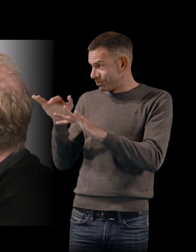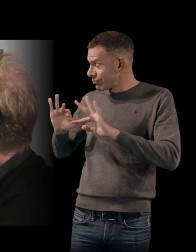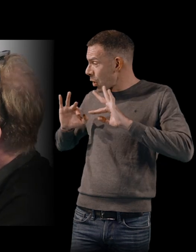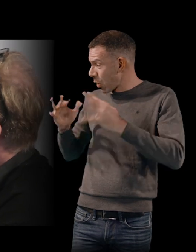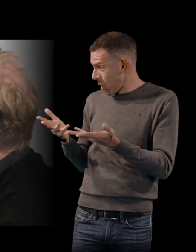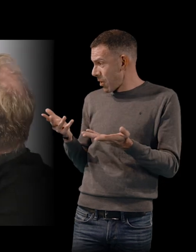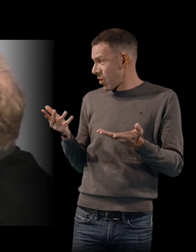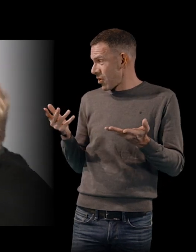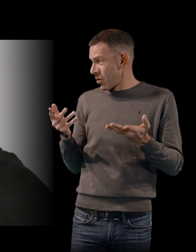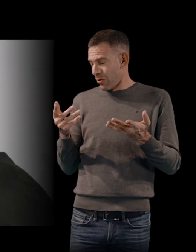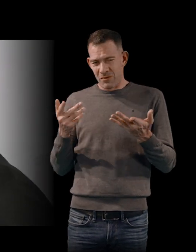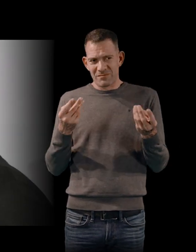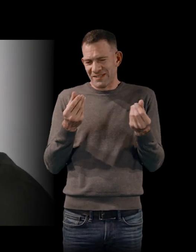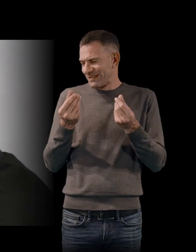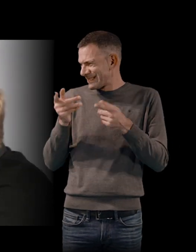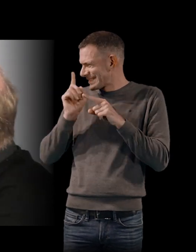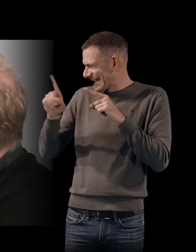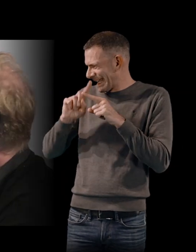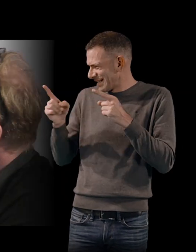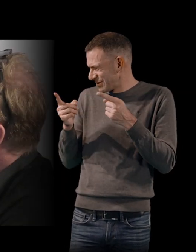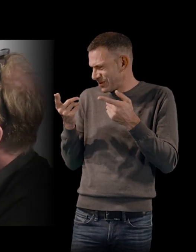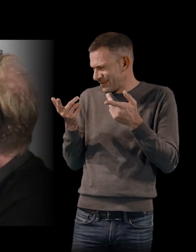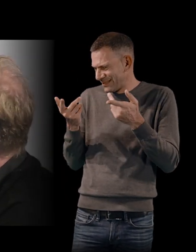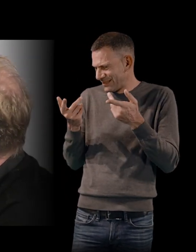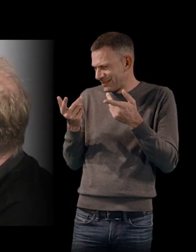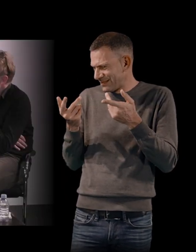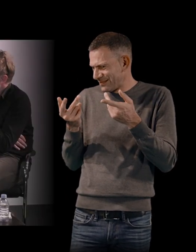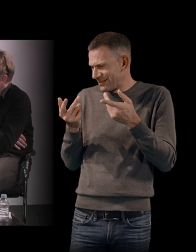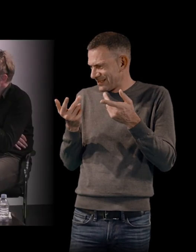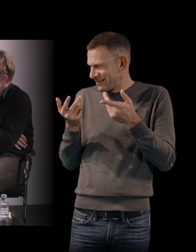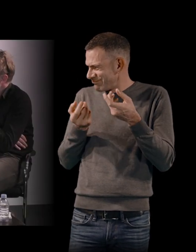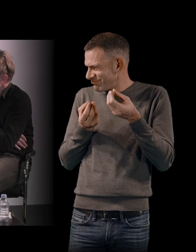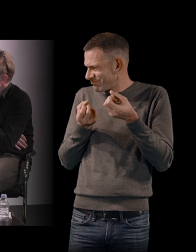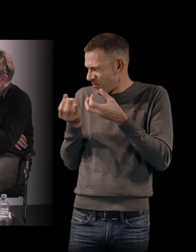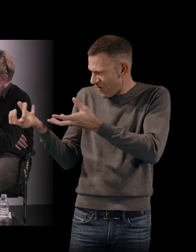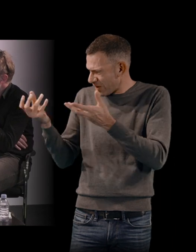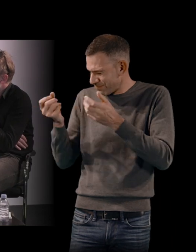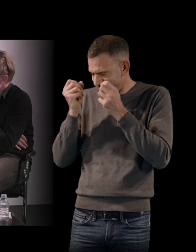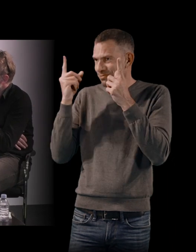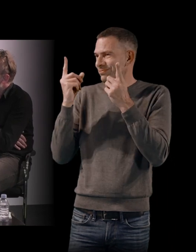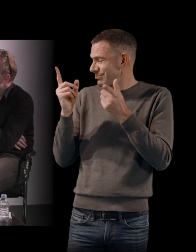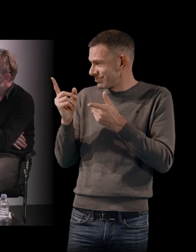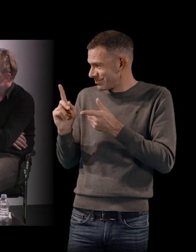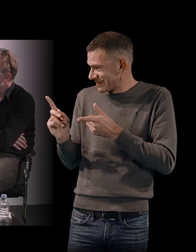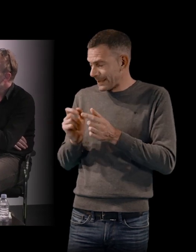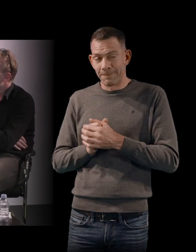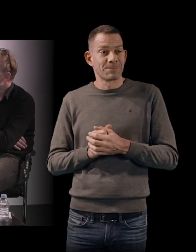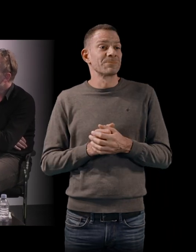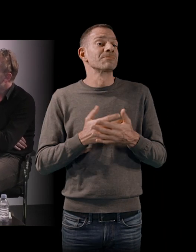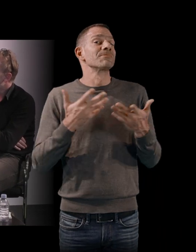ce film il y a forcément quelque chose qui s'est produit au fil de l'expérience d'écriture, non, j'imagine ? Ce qui est très beau, et c'est là que je